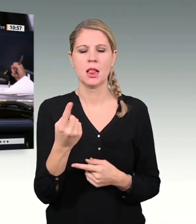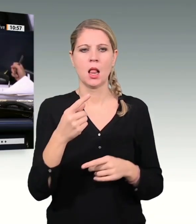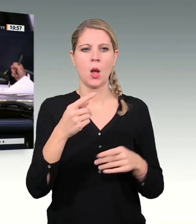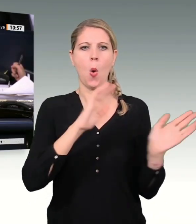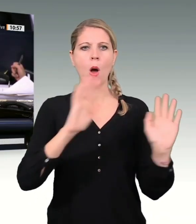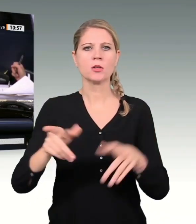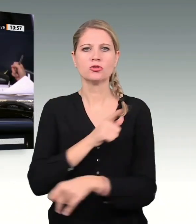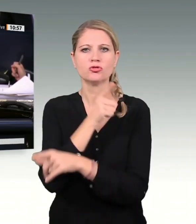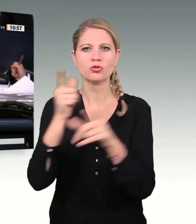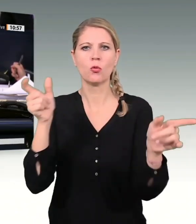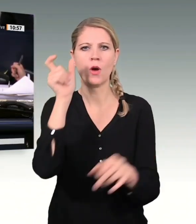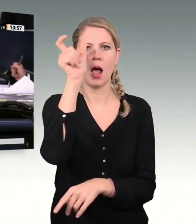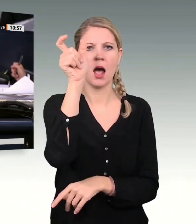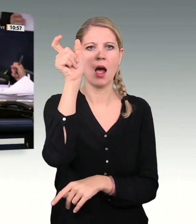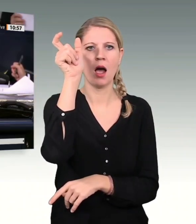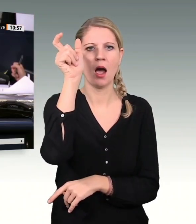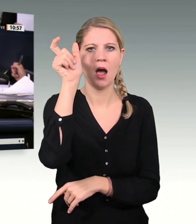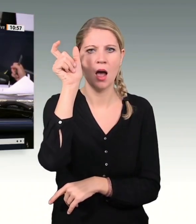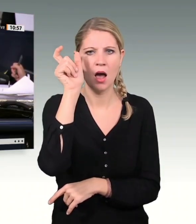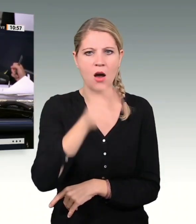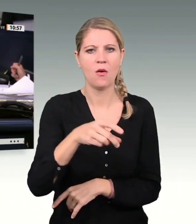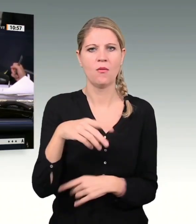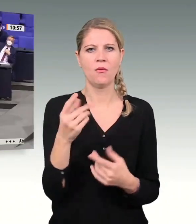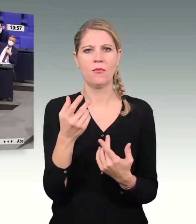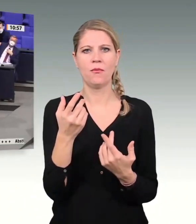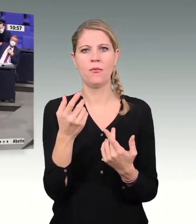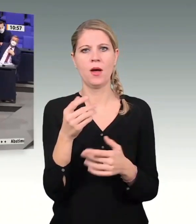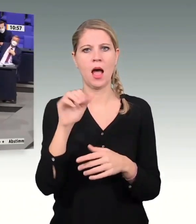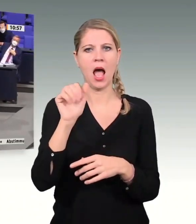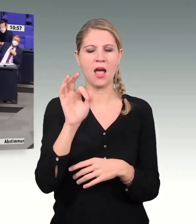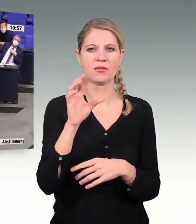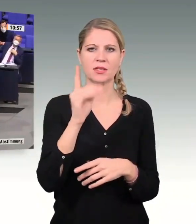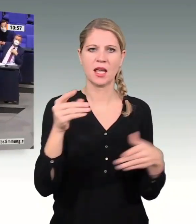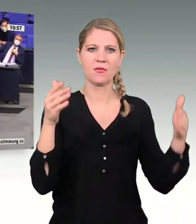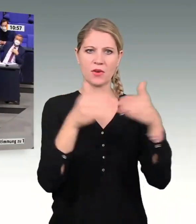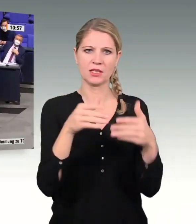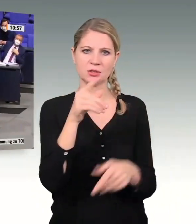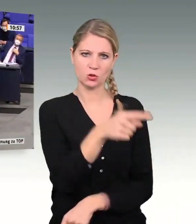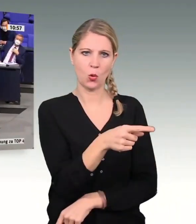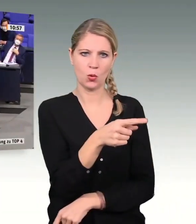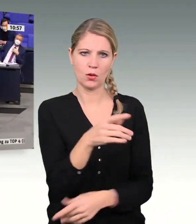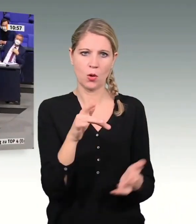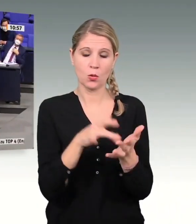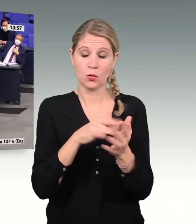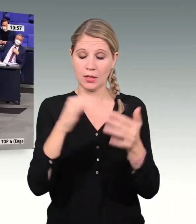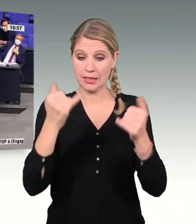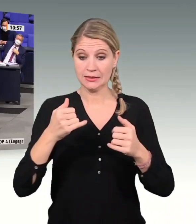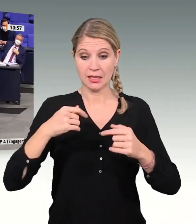Max Lux. Die Worte, die er dafür gefunden hat, will ich jetzt nicht wiederholen. Aber dafür erteile ich Ihnen, Herr Seitz, einen Ordnungsruf.